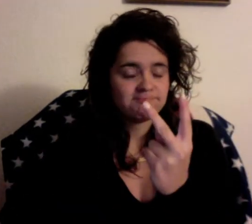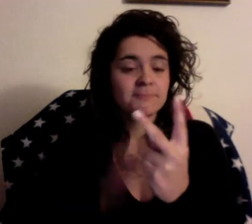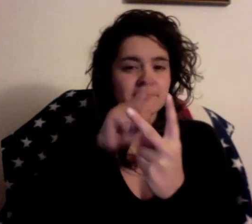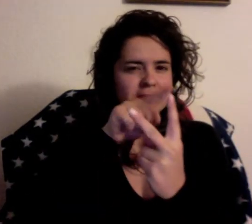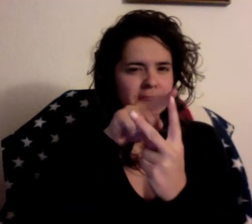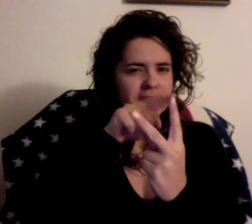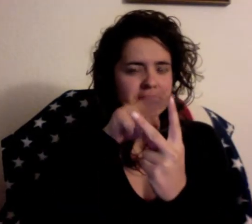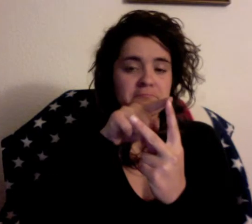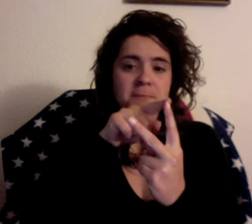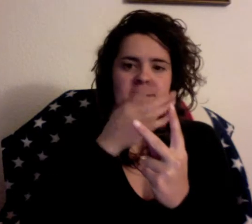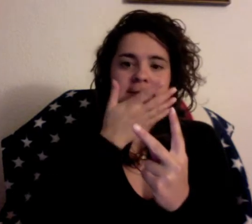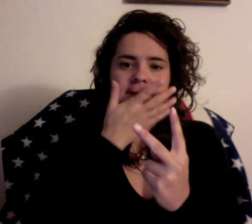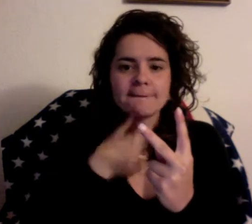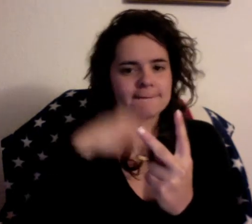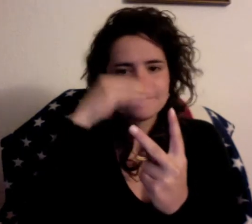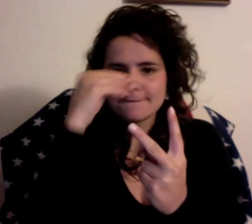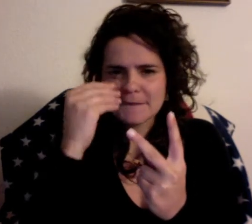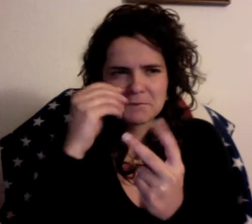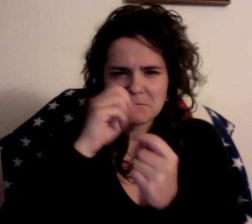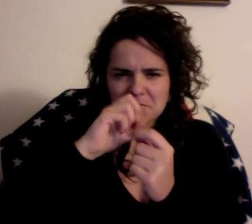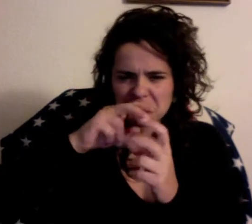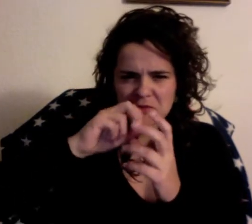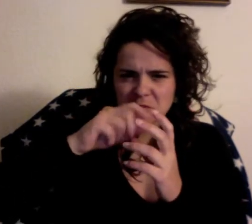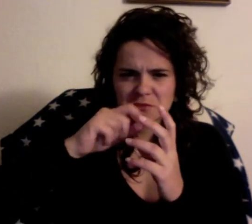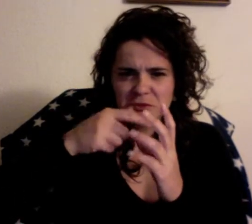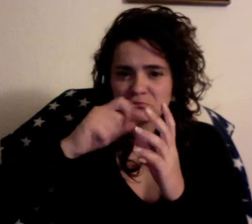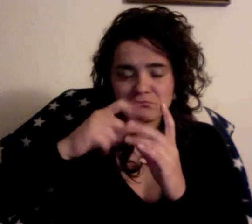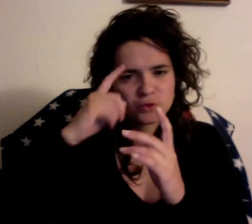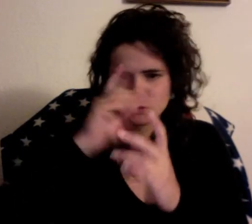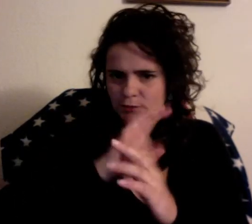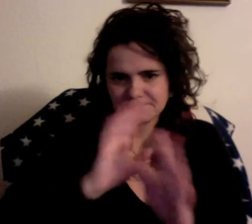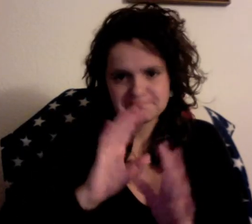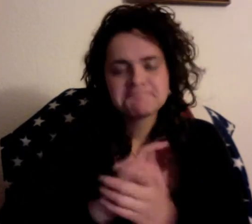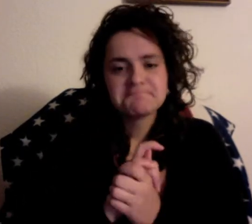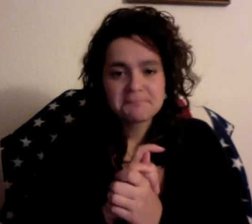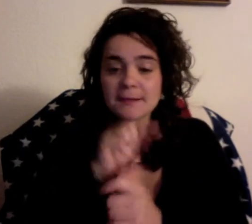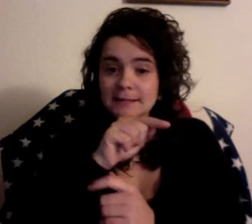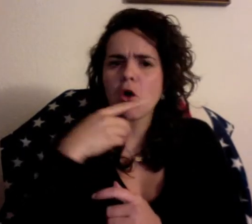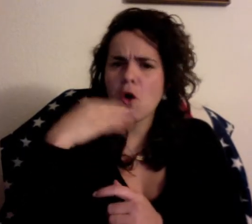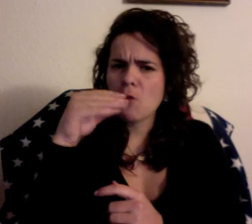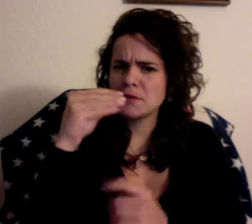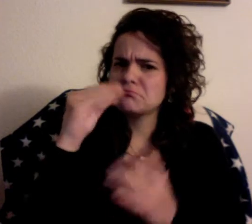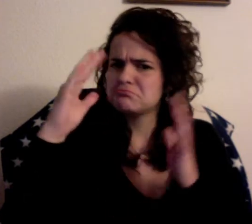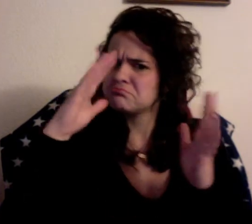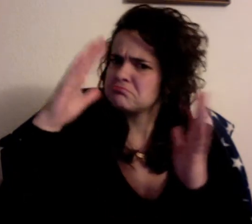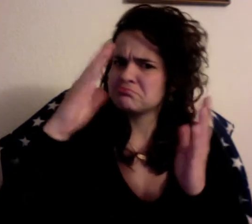pulgadas por solo 299 euros Y también Microsoft Surveys de 64 gigas por solo 249 euros